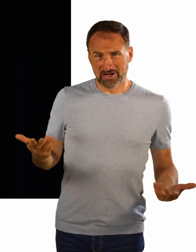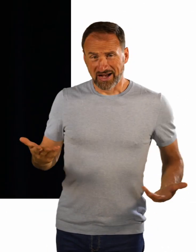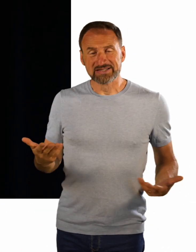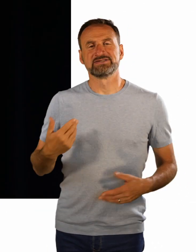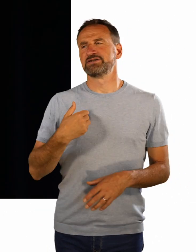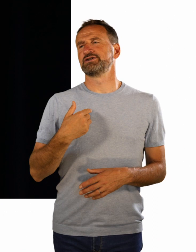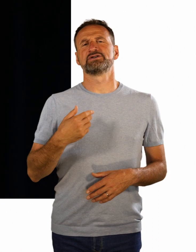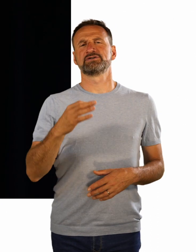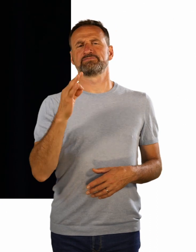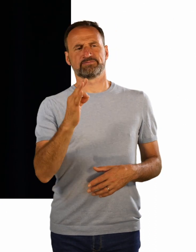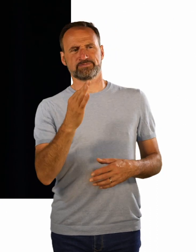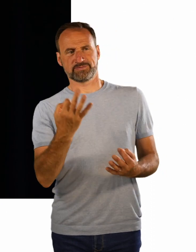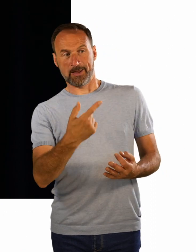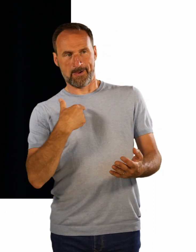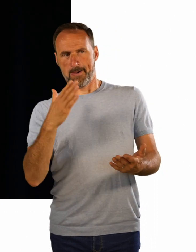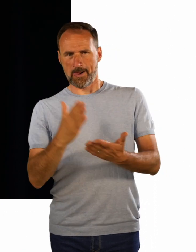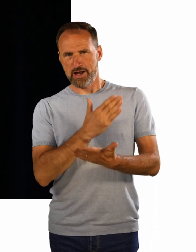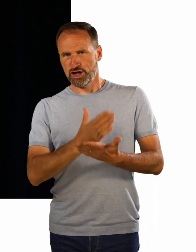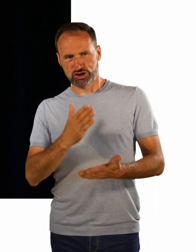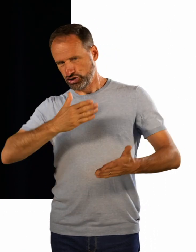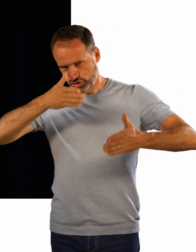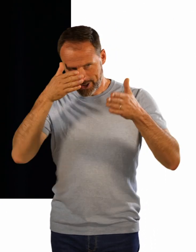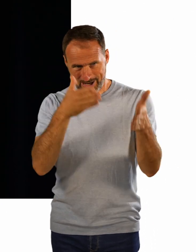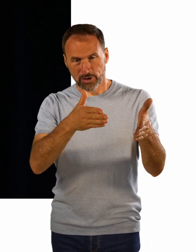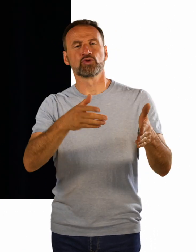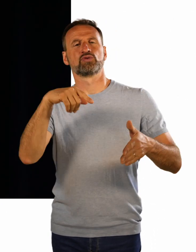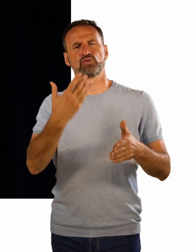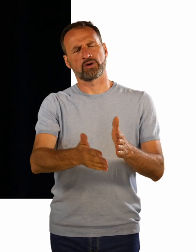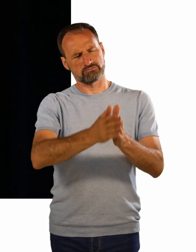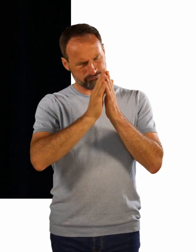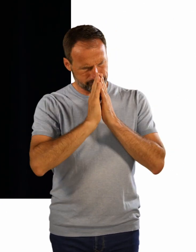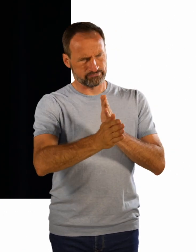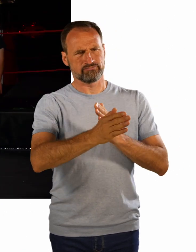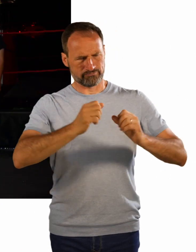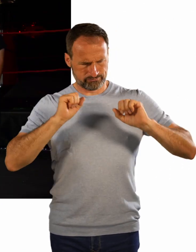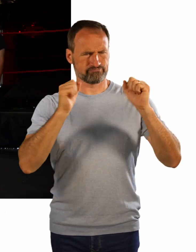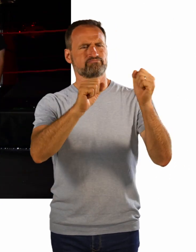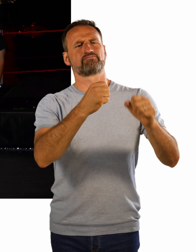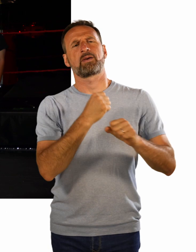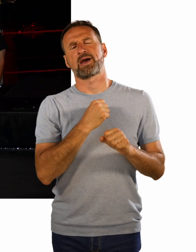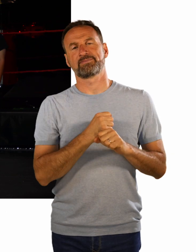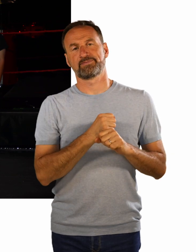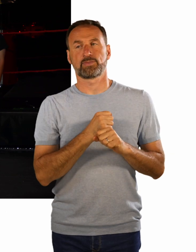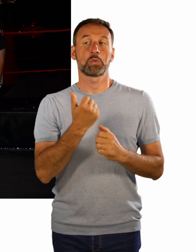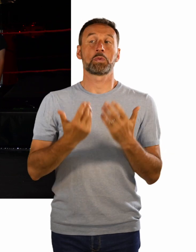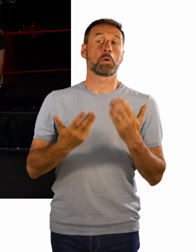entscheiden und diese dann konsequent durchzuziehen. Und manch einer sagt mir auch nach